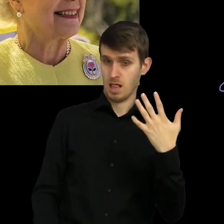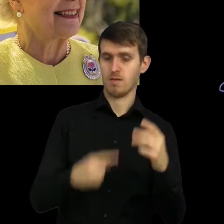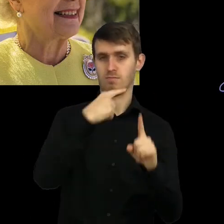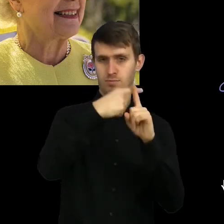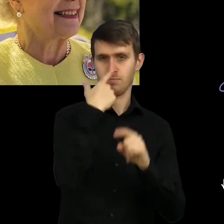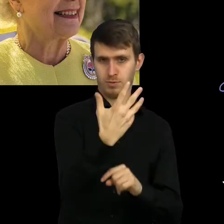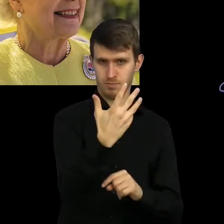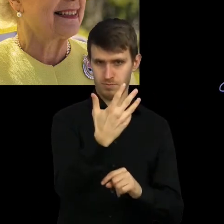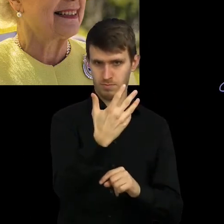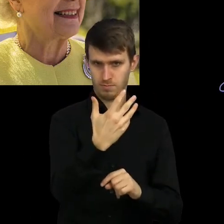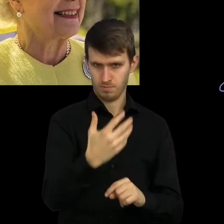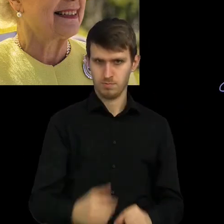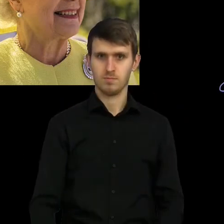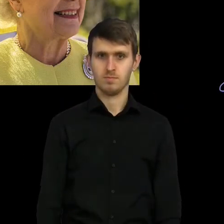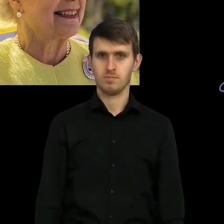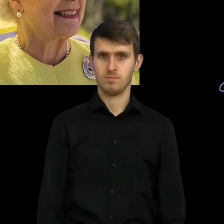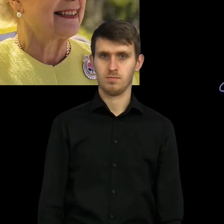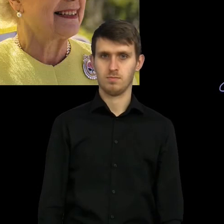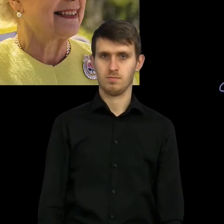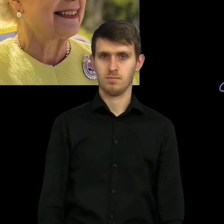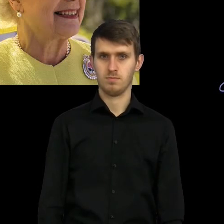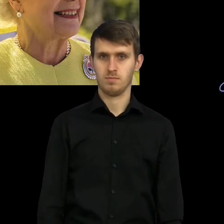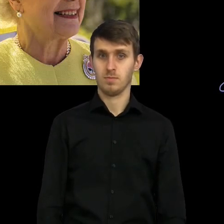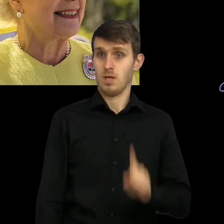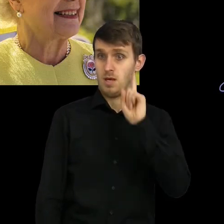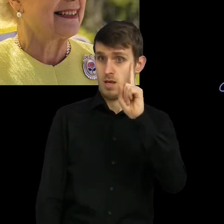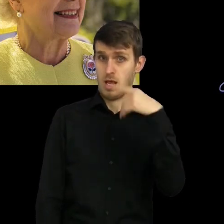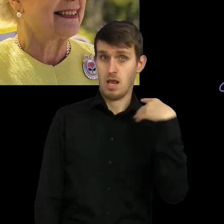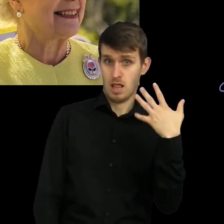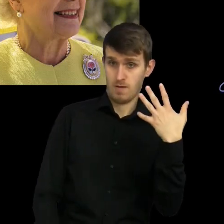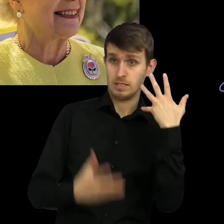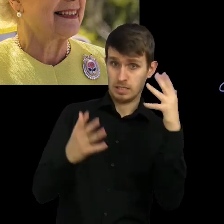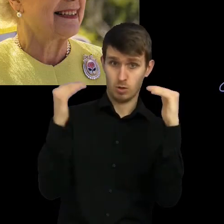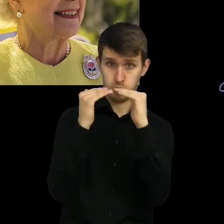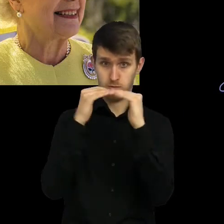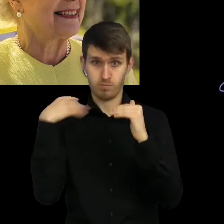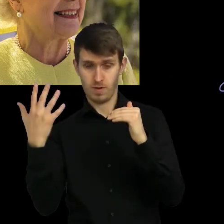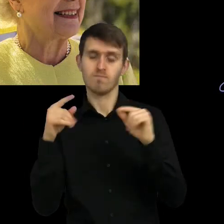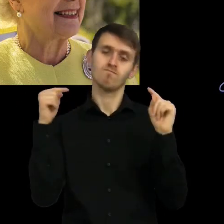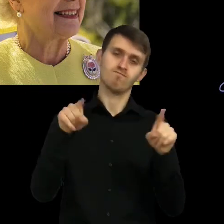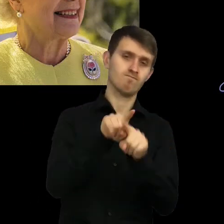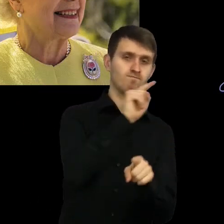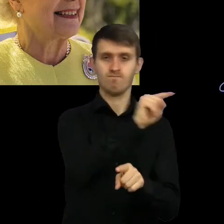5 do lewej strony. Jeśli chcę, by lewa strona wciąż równała się prawej, muszę to samo zrobić z prawą stroną.